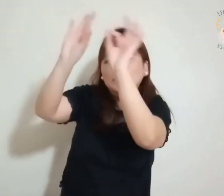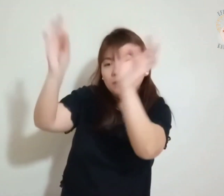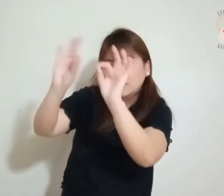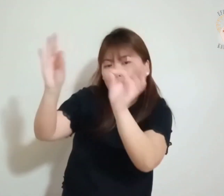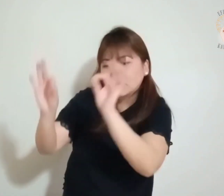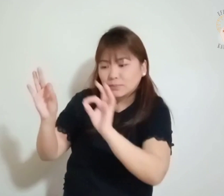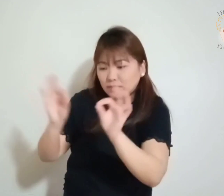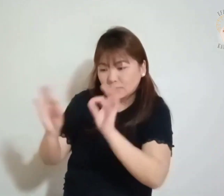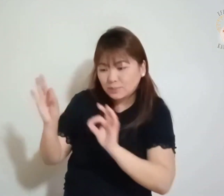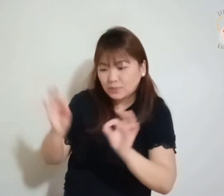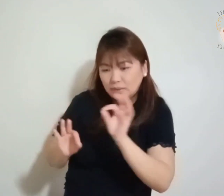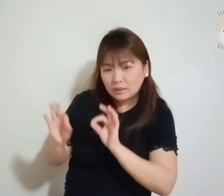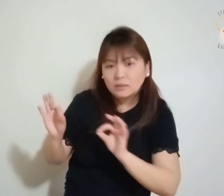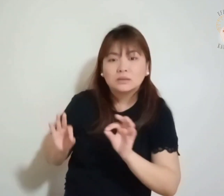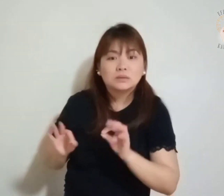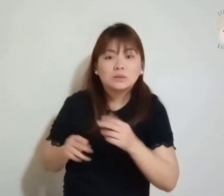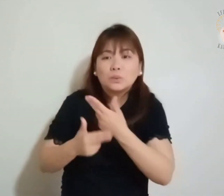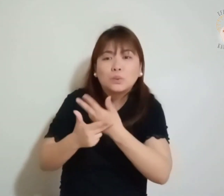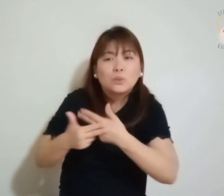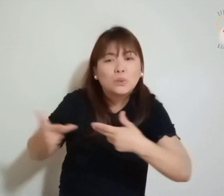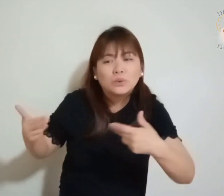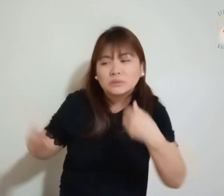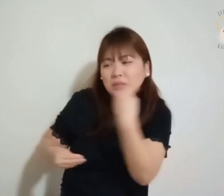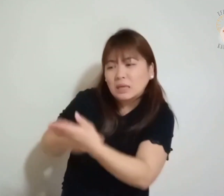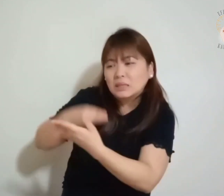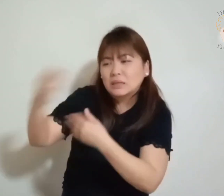com ofertas votivas